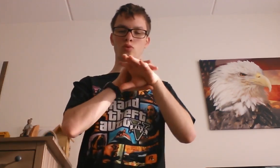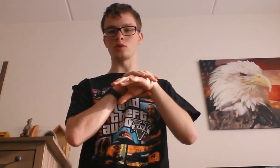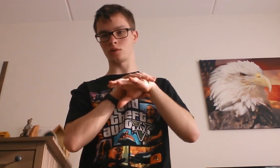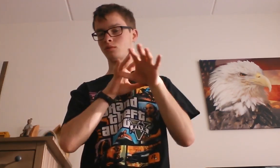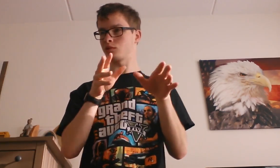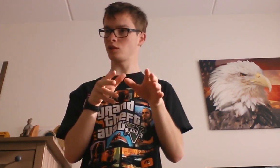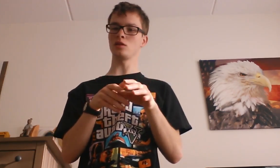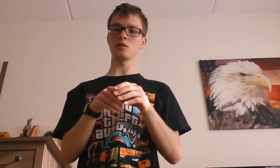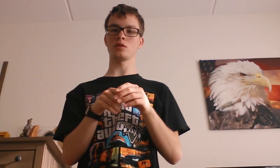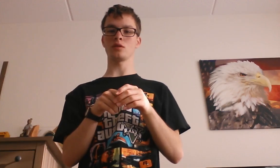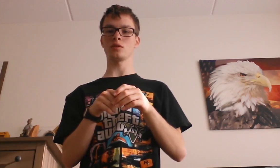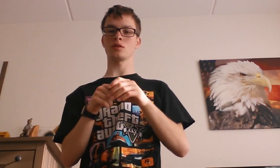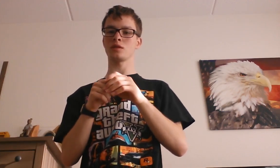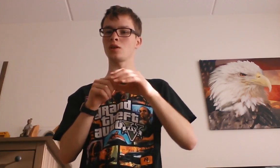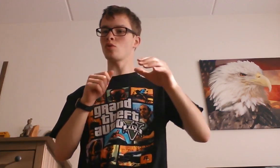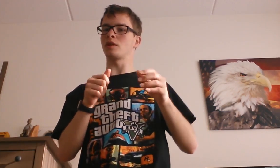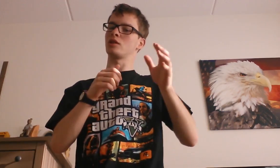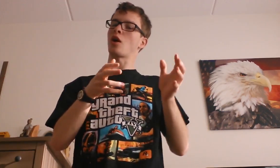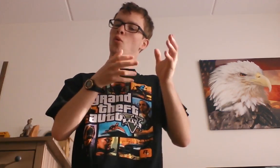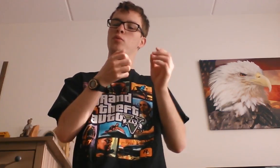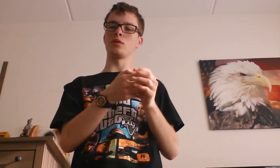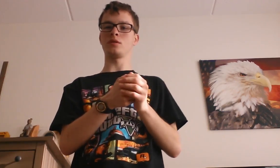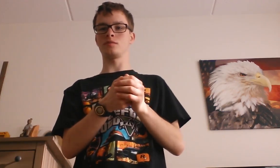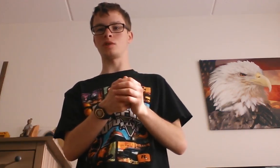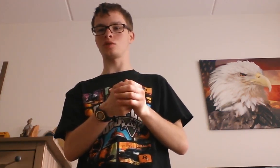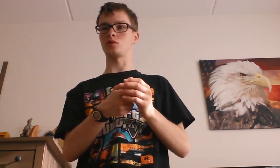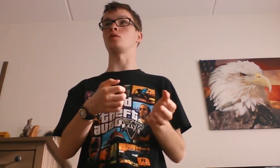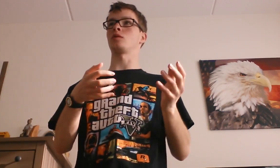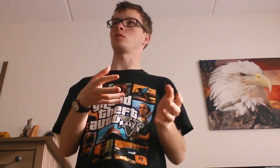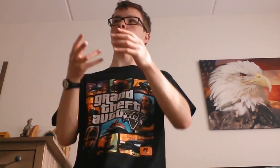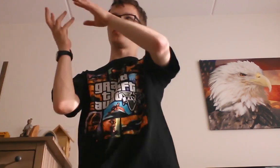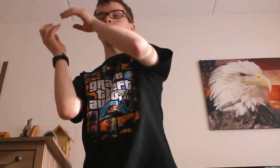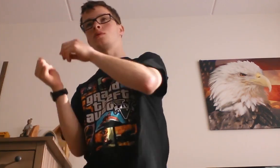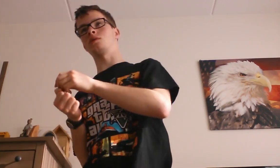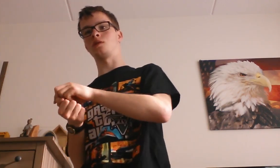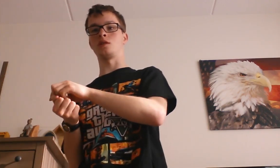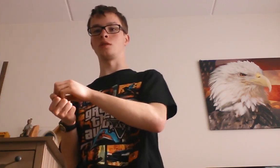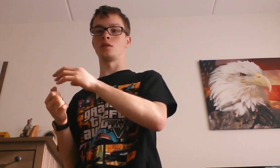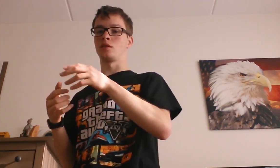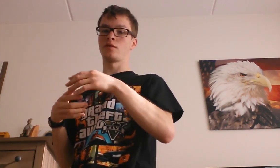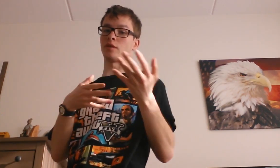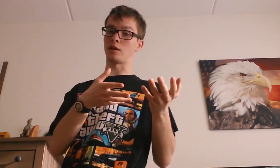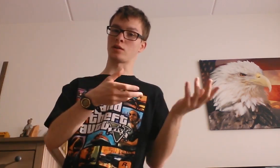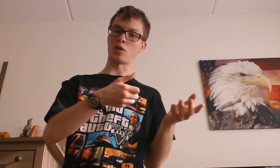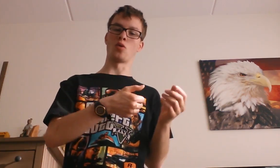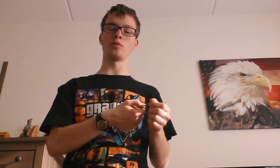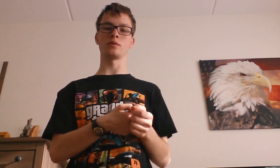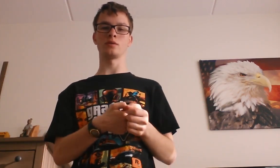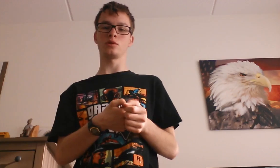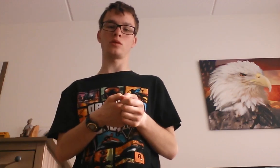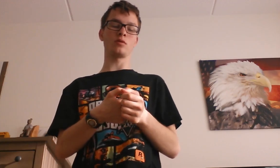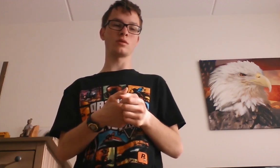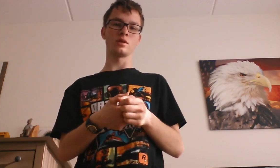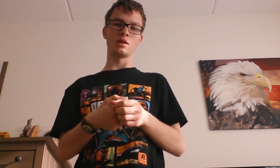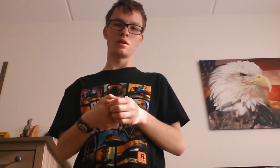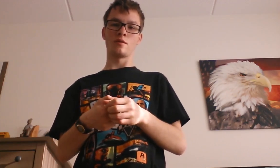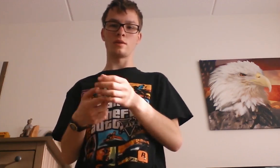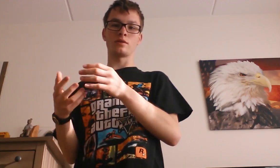moeders die biedt je helpen met de moeders die daar helpen. Want